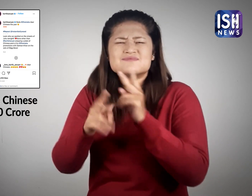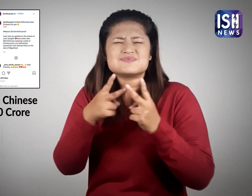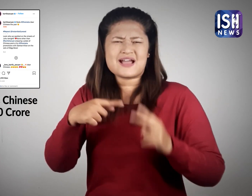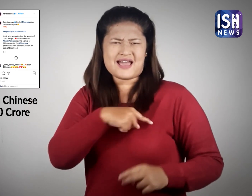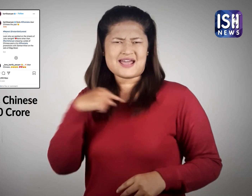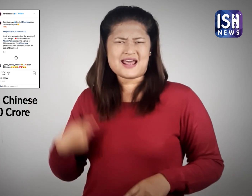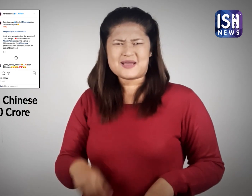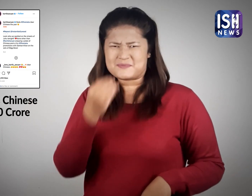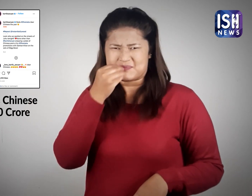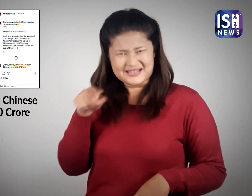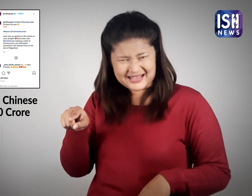था